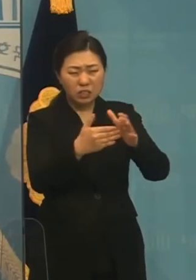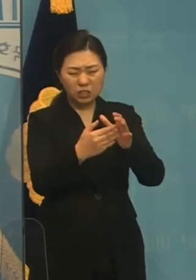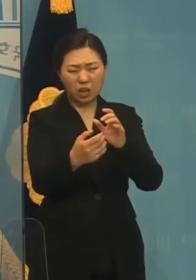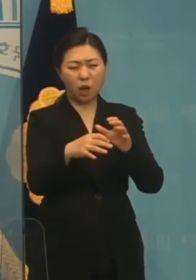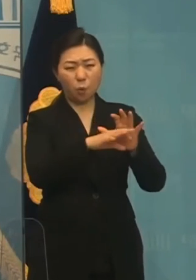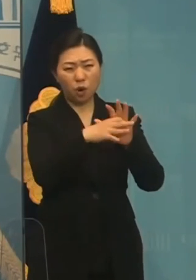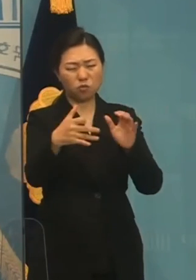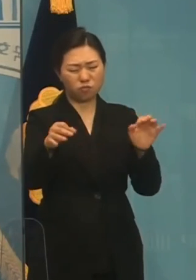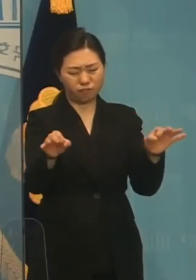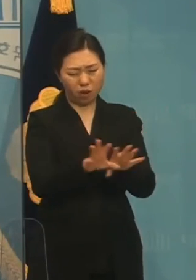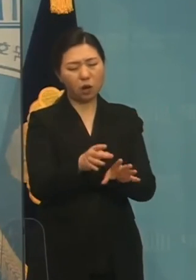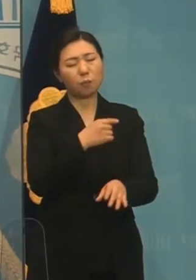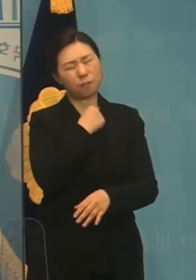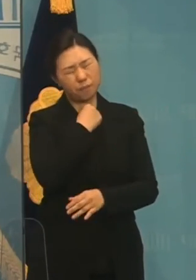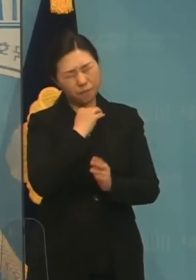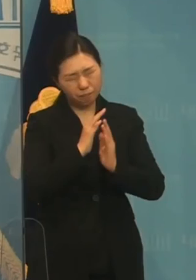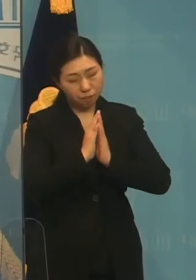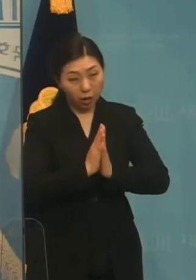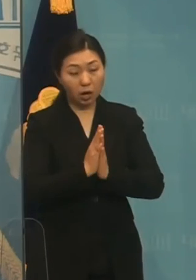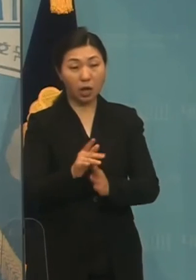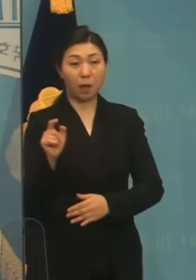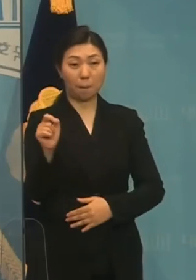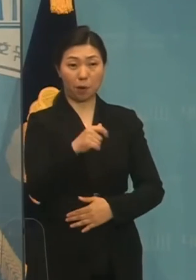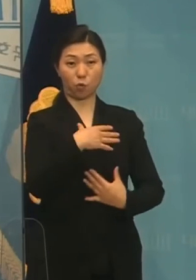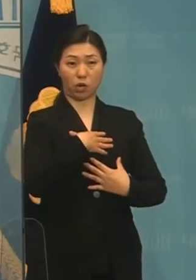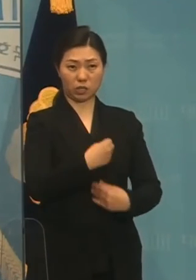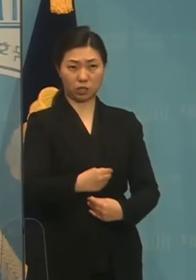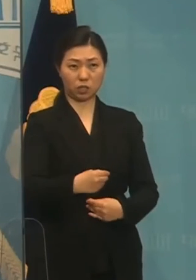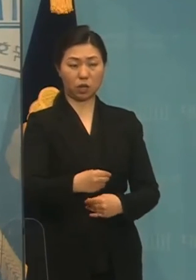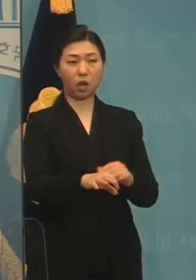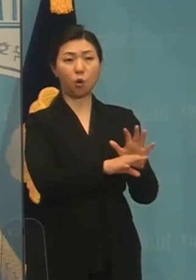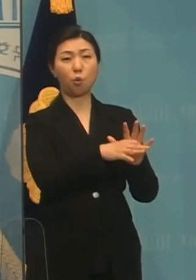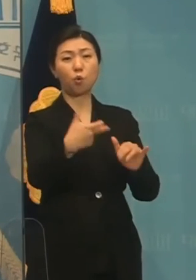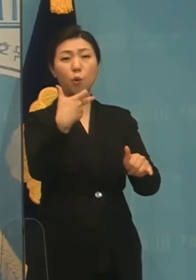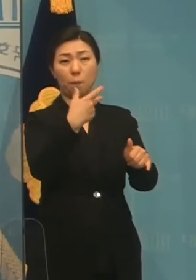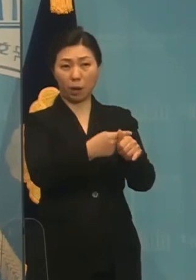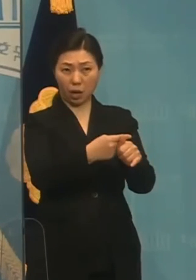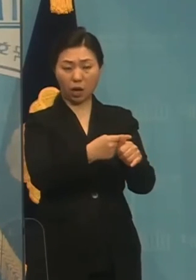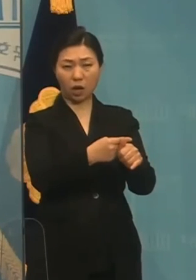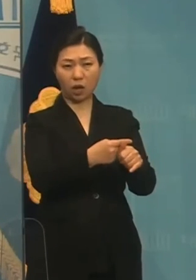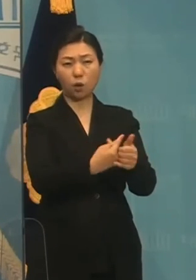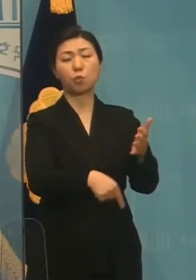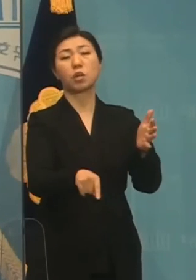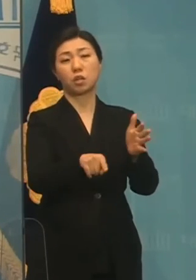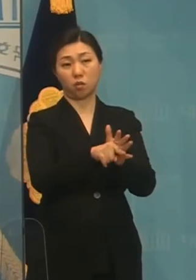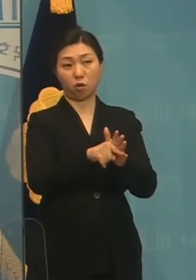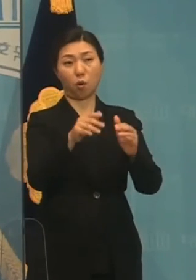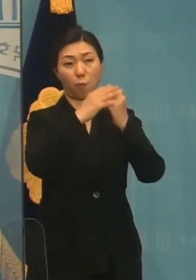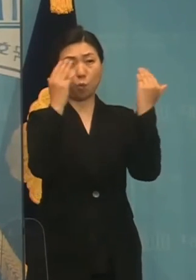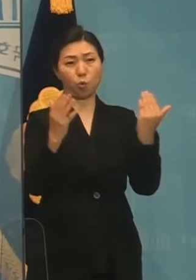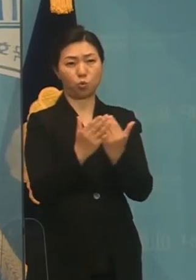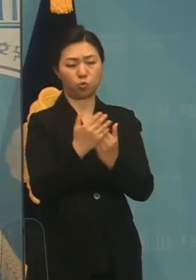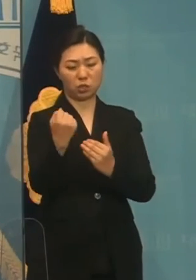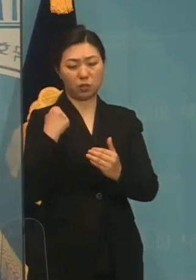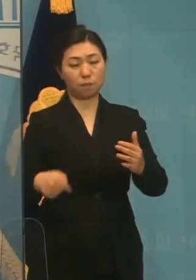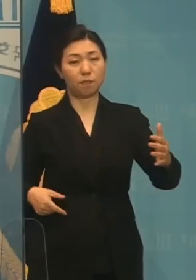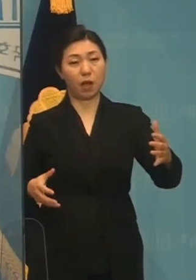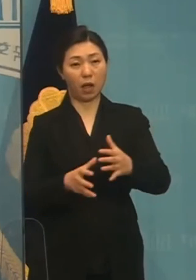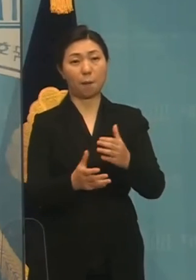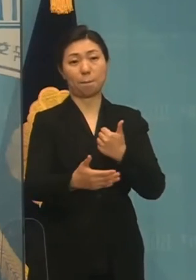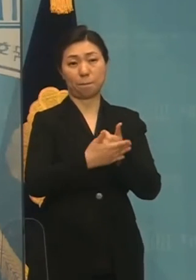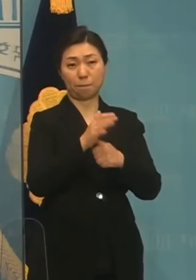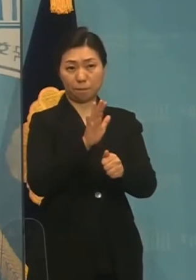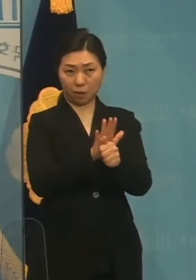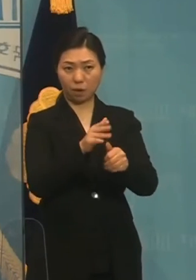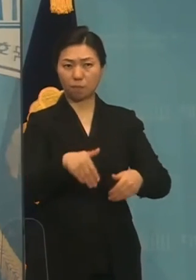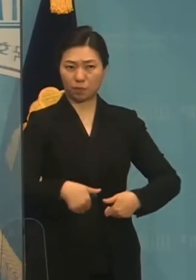있습니다. 신속하고 안전하게 백신 접종이 이루어질 수 있도록 모두가 협조해야 할 것입니다.